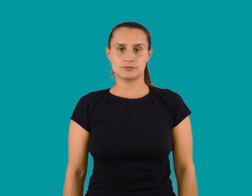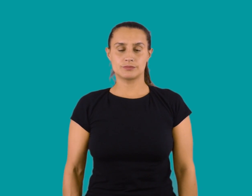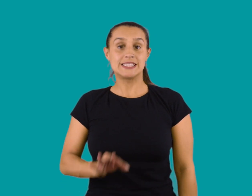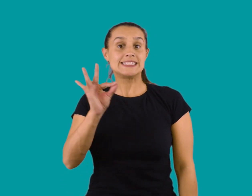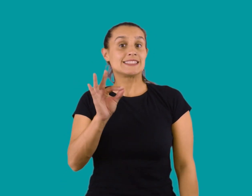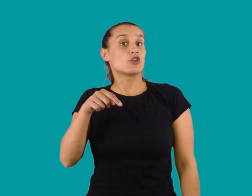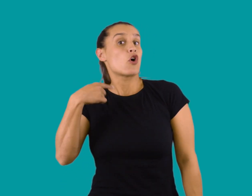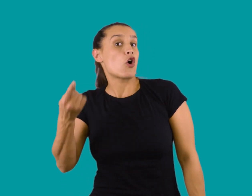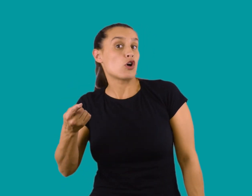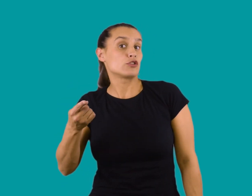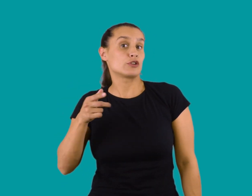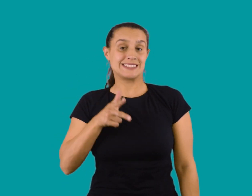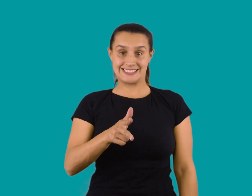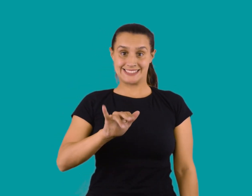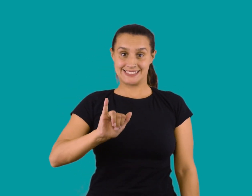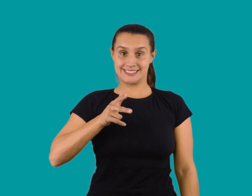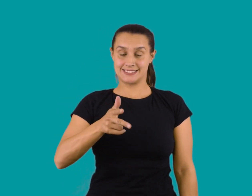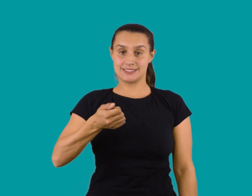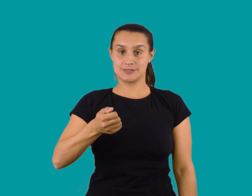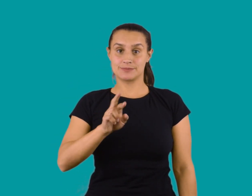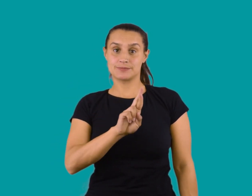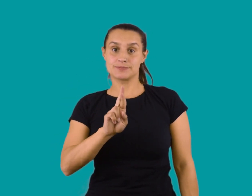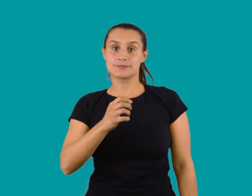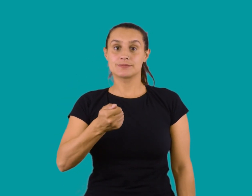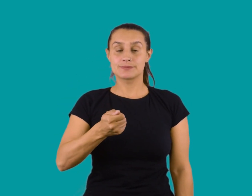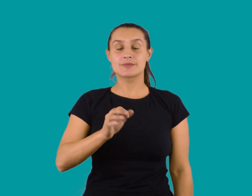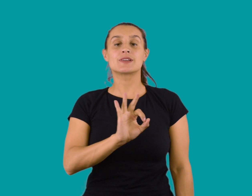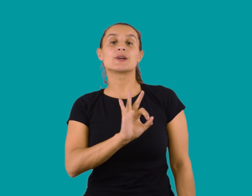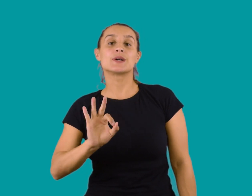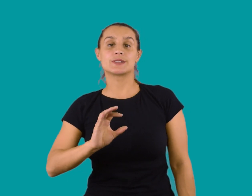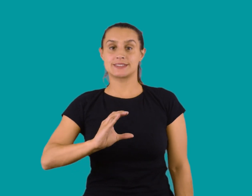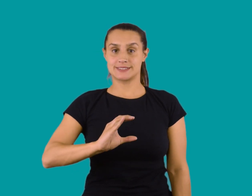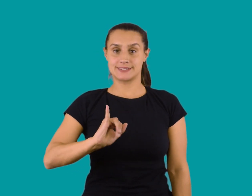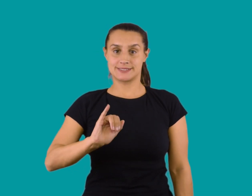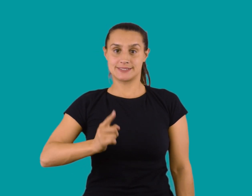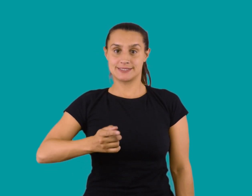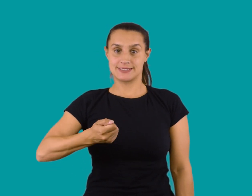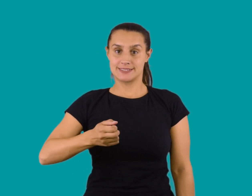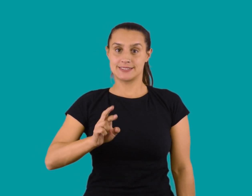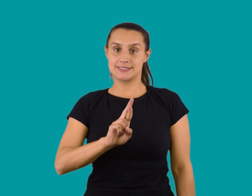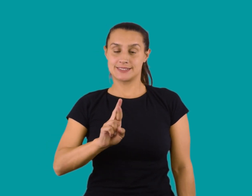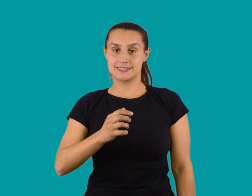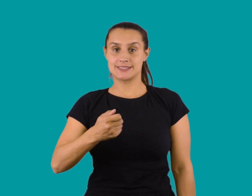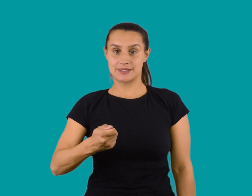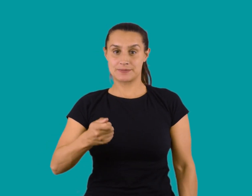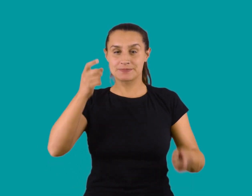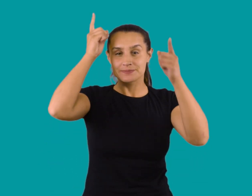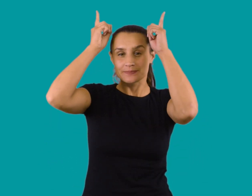Las chicharras. Las cigarras o chicharras son otra clase de insectos. Se